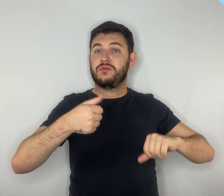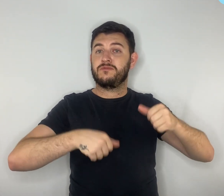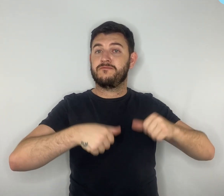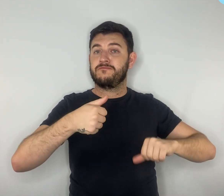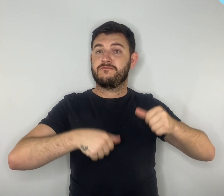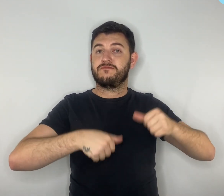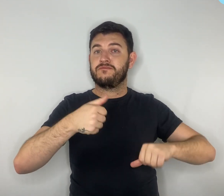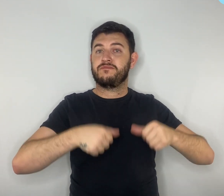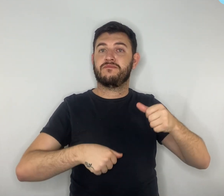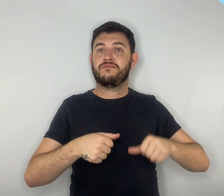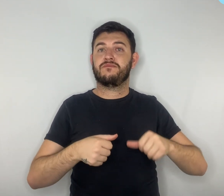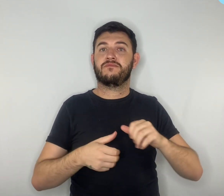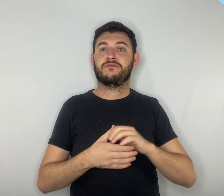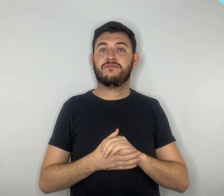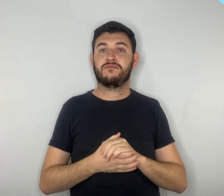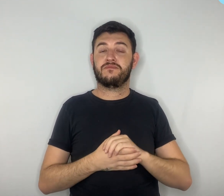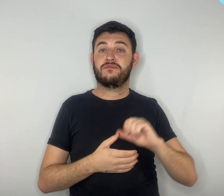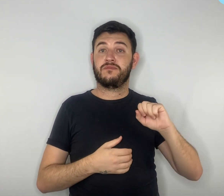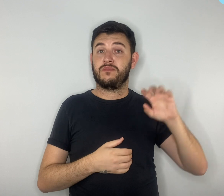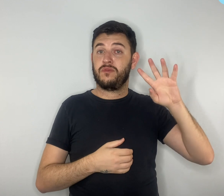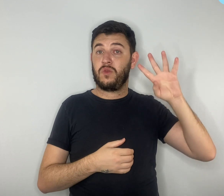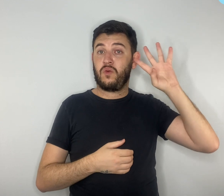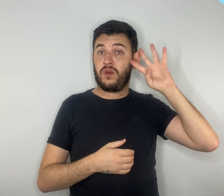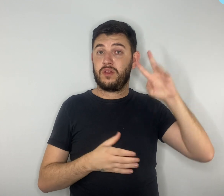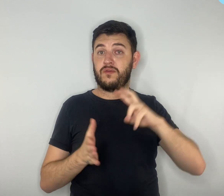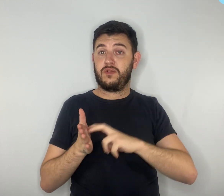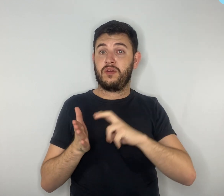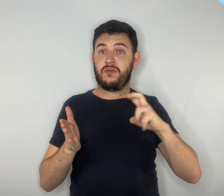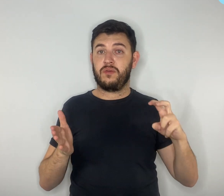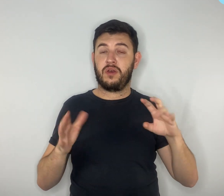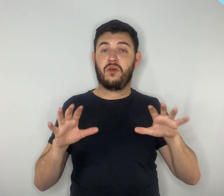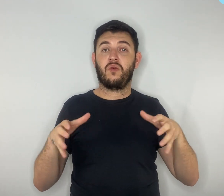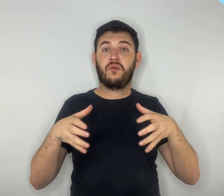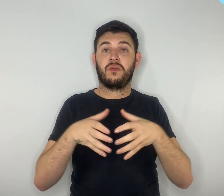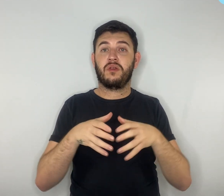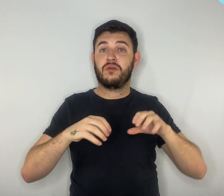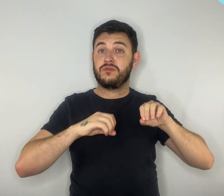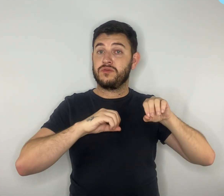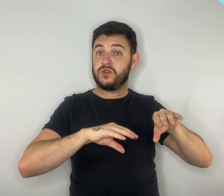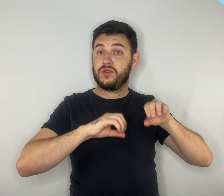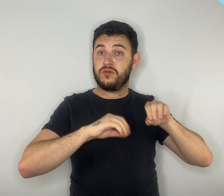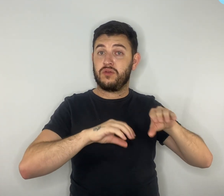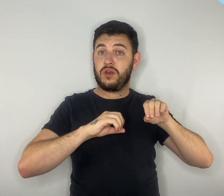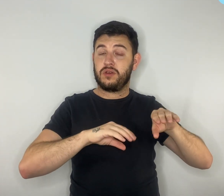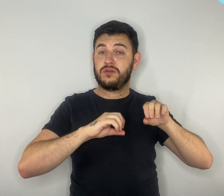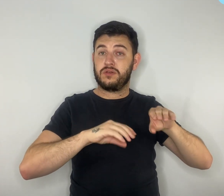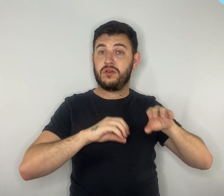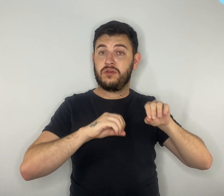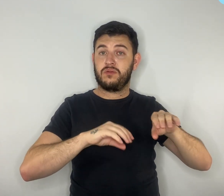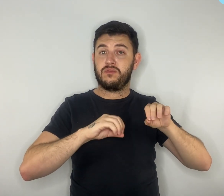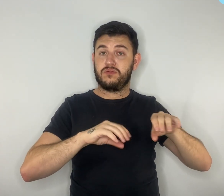de quarta-feira, a Comissão de Educação da Casa havia aprovado em reunião